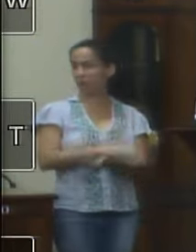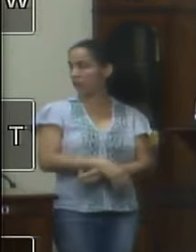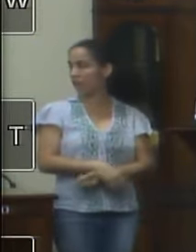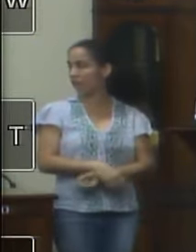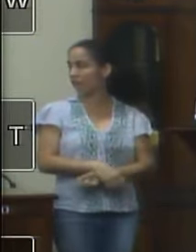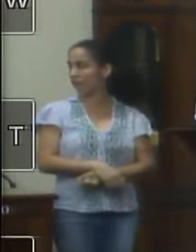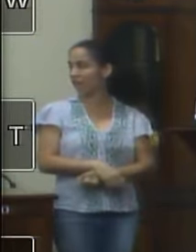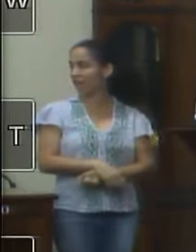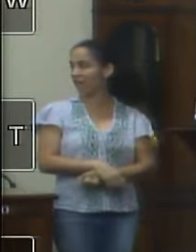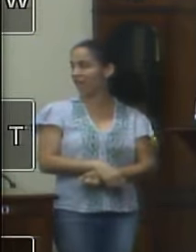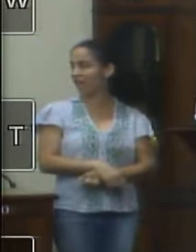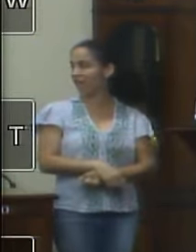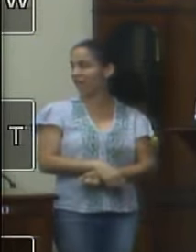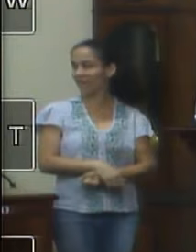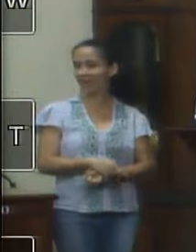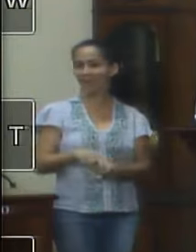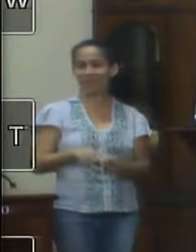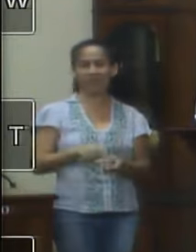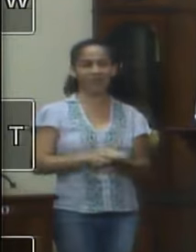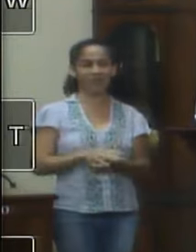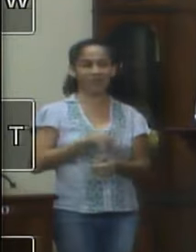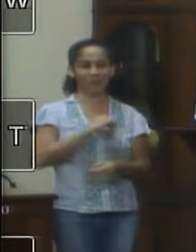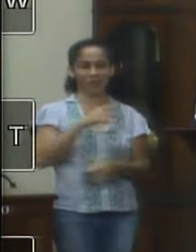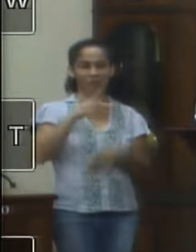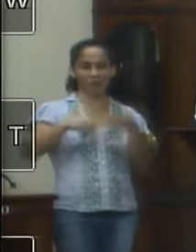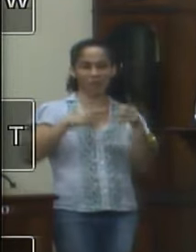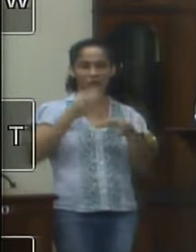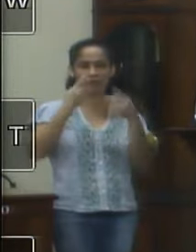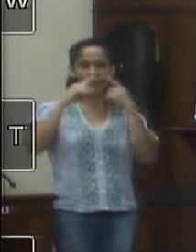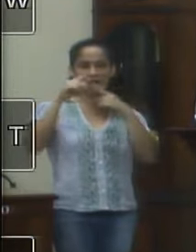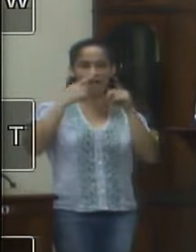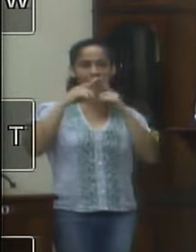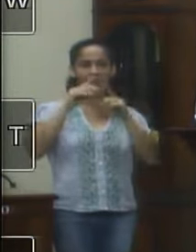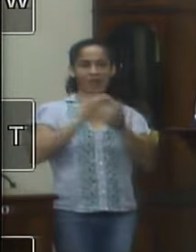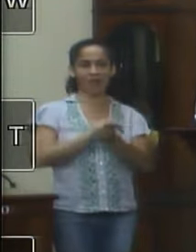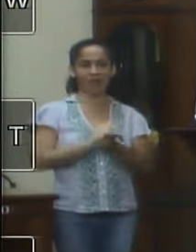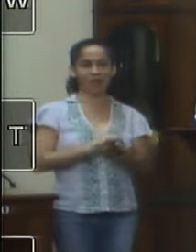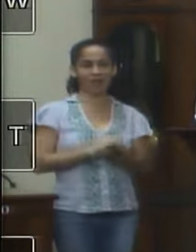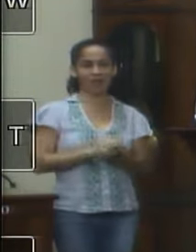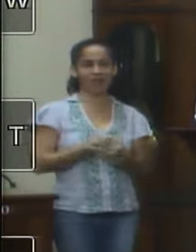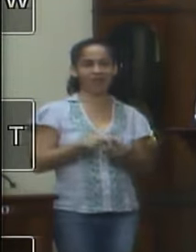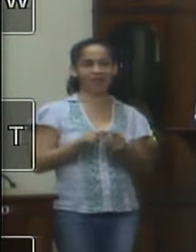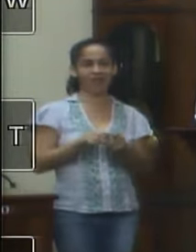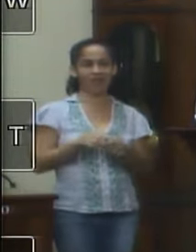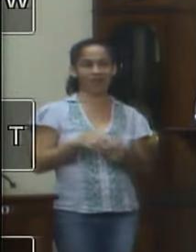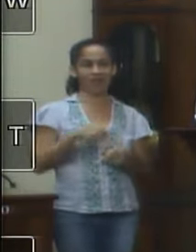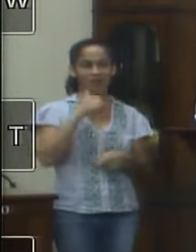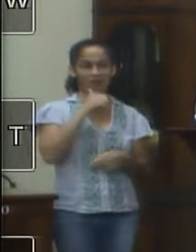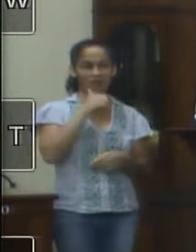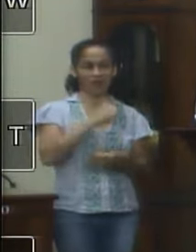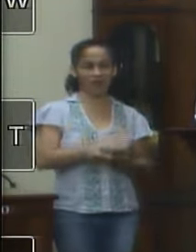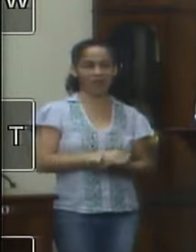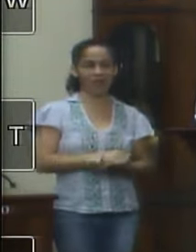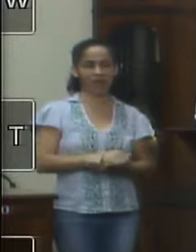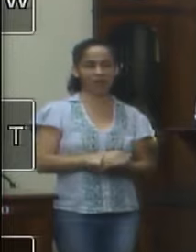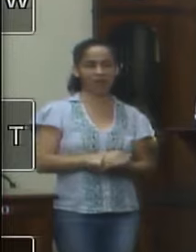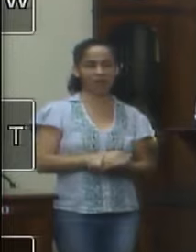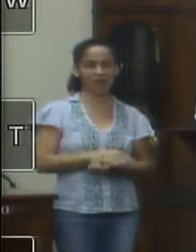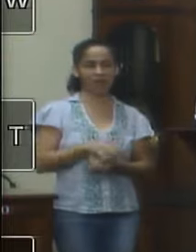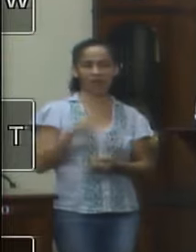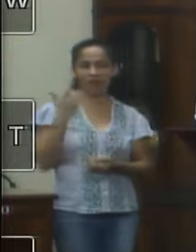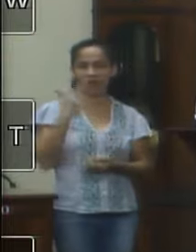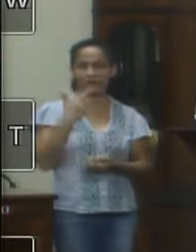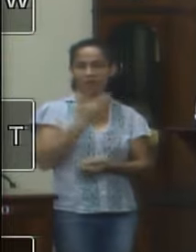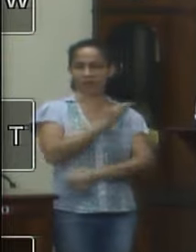quem parar para ouvir a população não daria de jeito nenhum porque ela é realmente muito mal